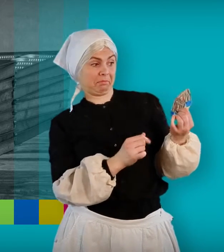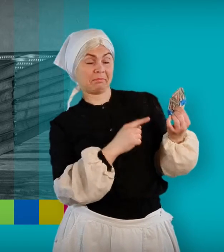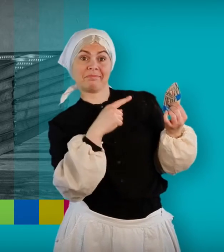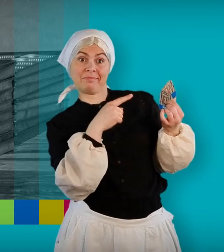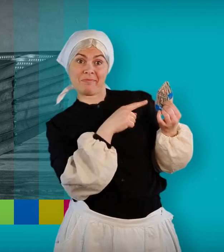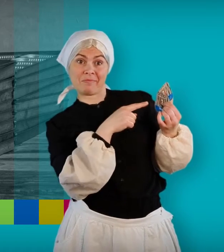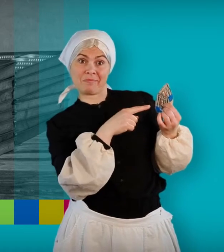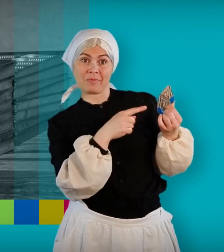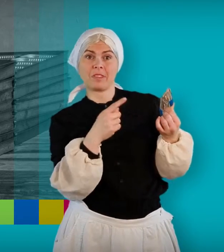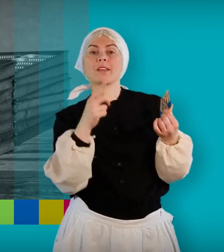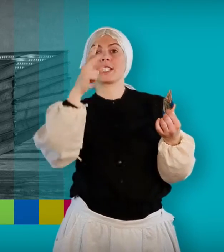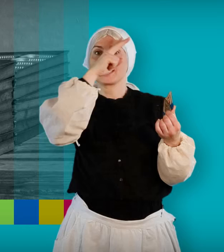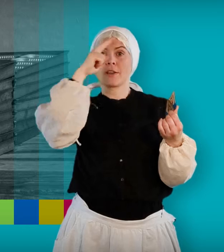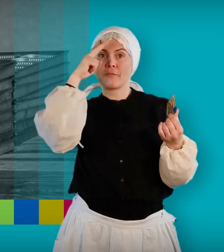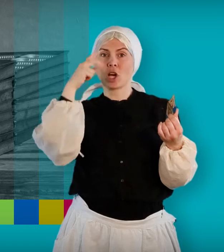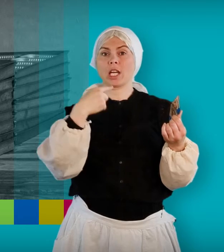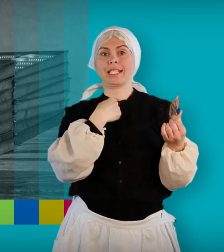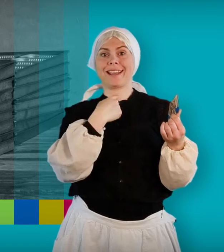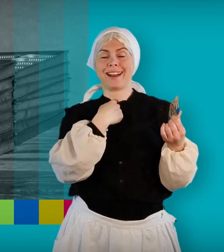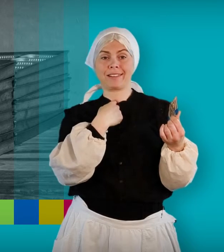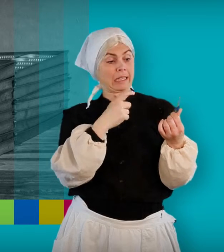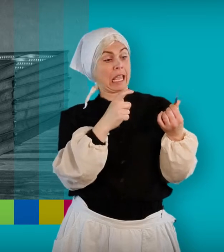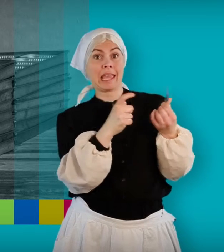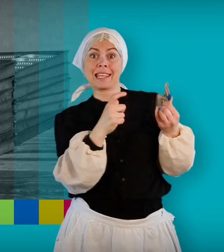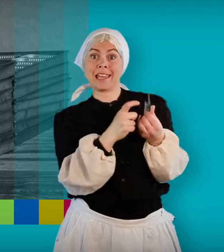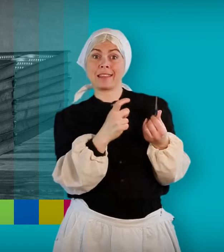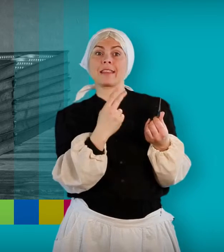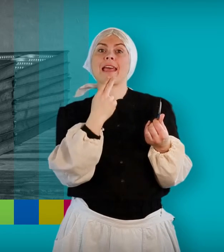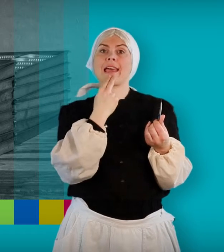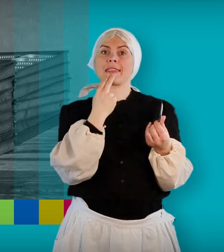På godt stavangersk blir disse kalt for iddis.